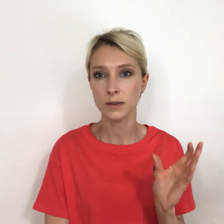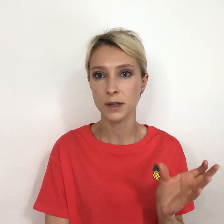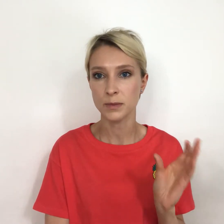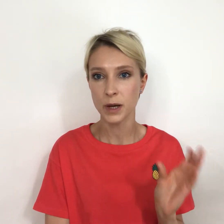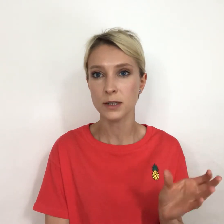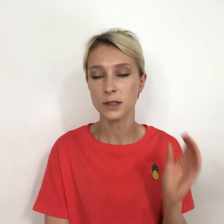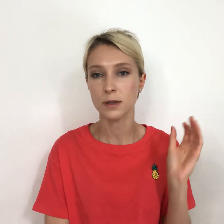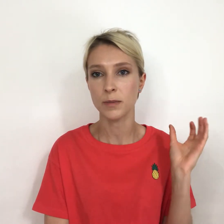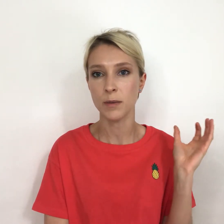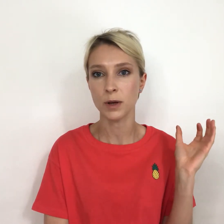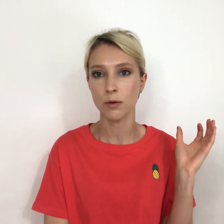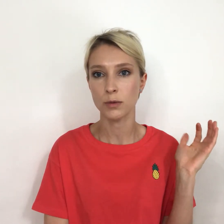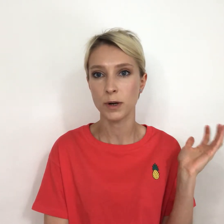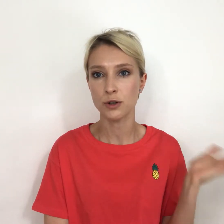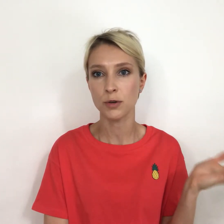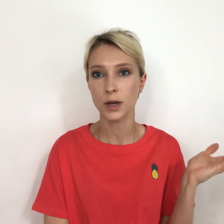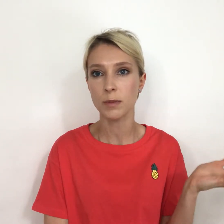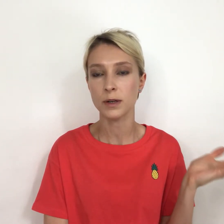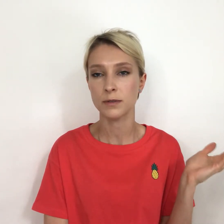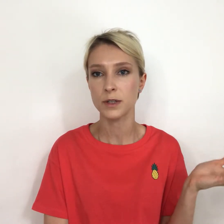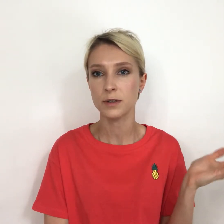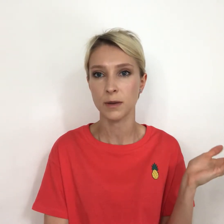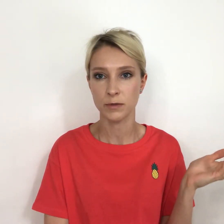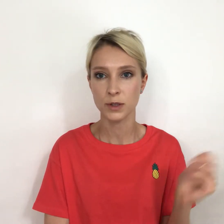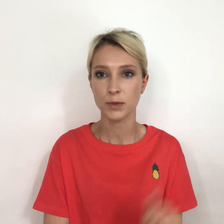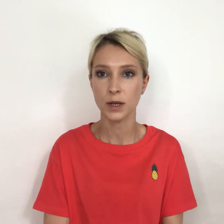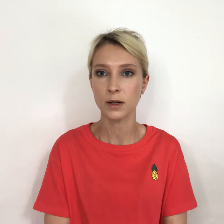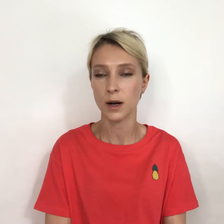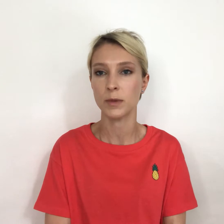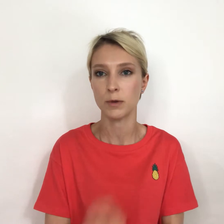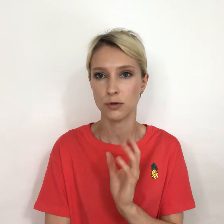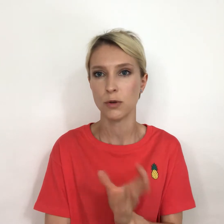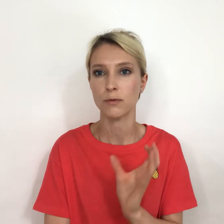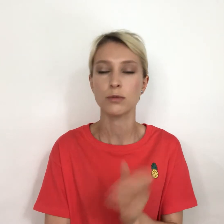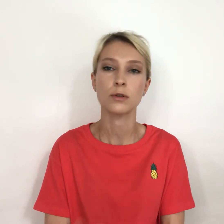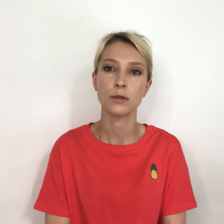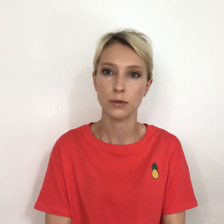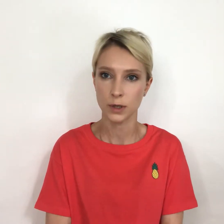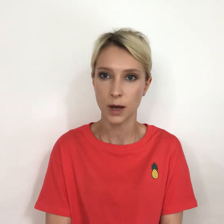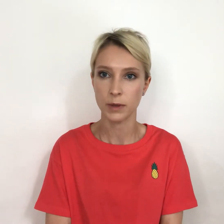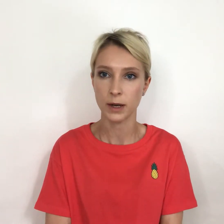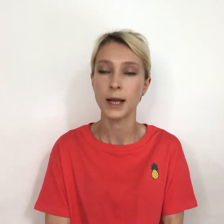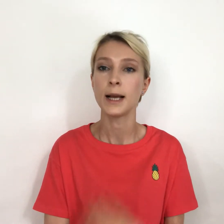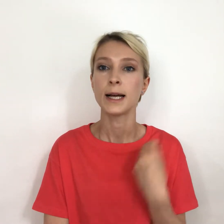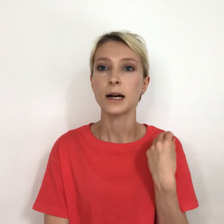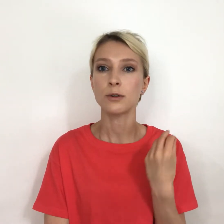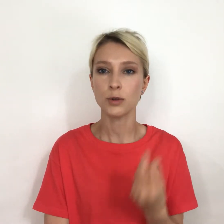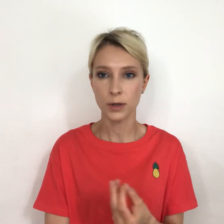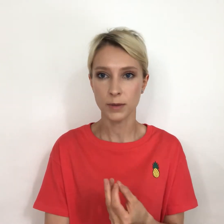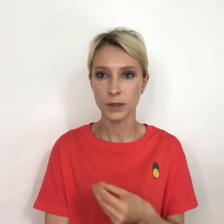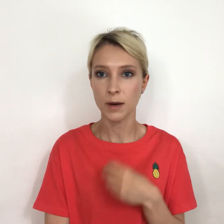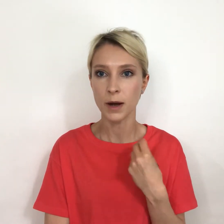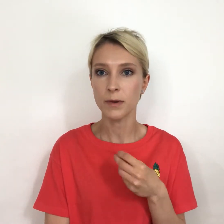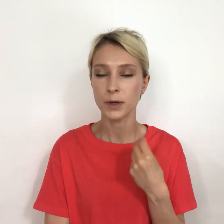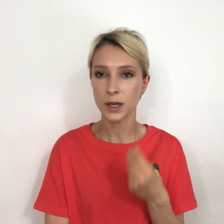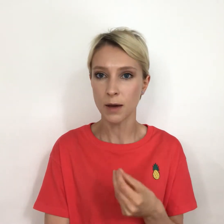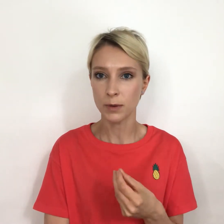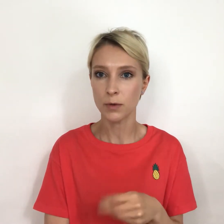-25, если это прямо такое вот большое яблоко, 200-250 грамм, да, большое вкусное зеленое яблоко. Как только мы добавим к яблоку